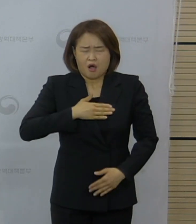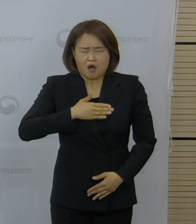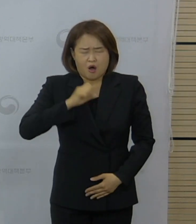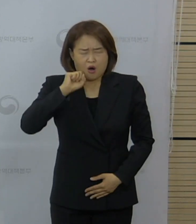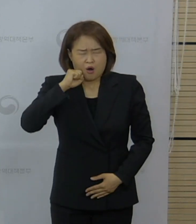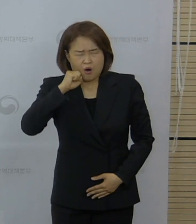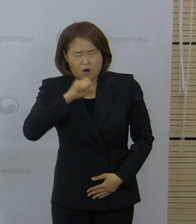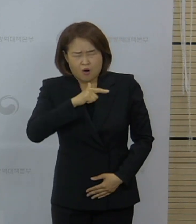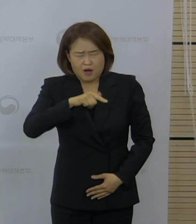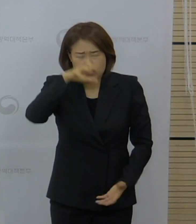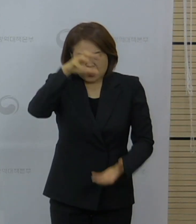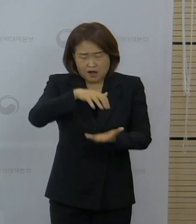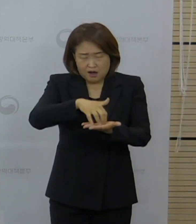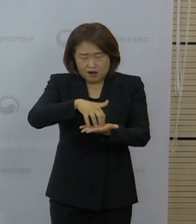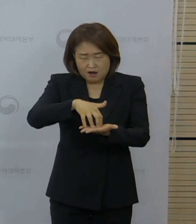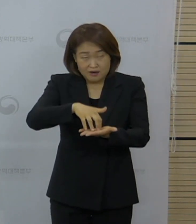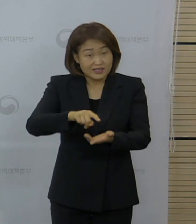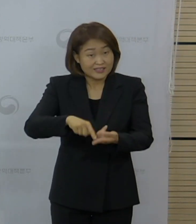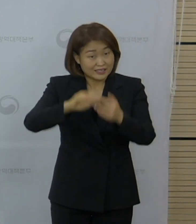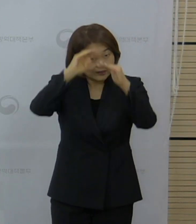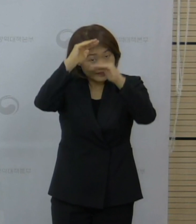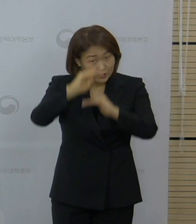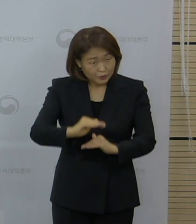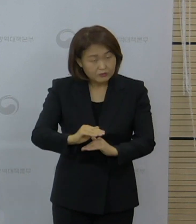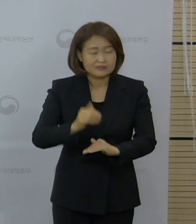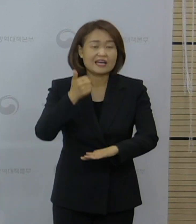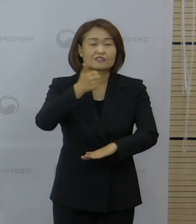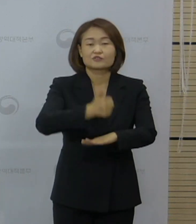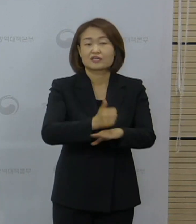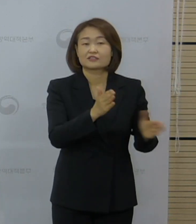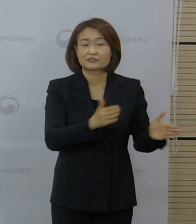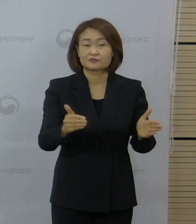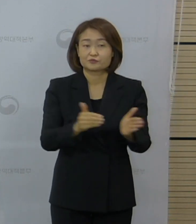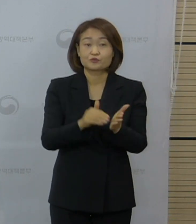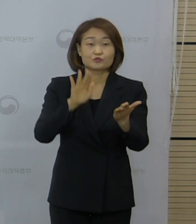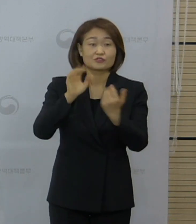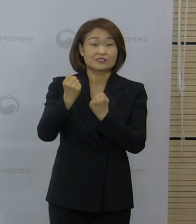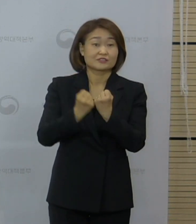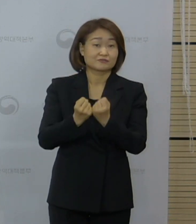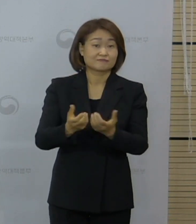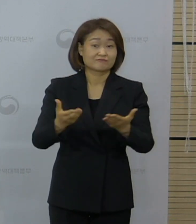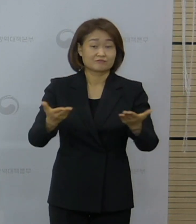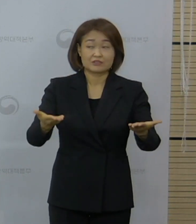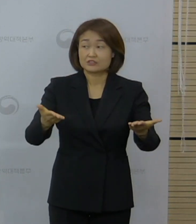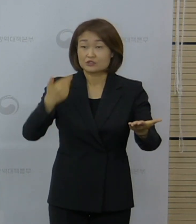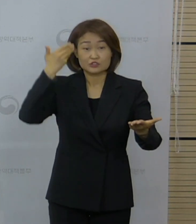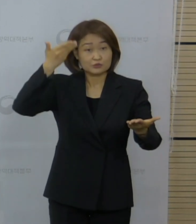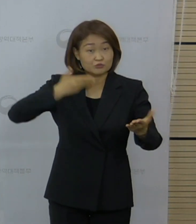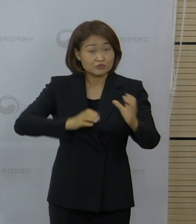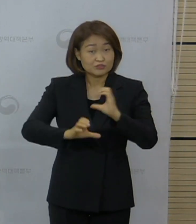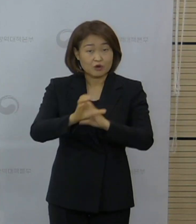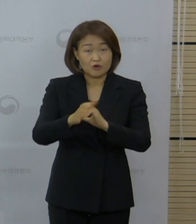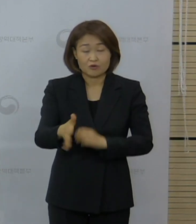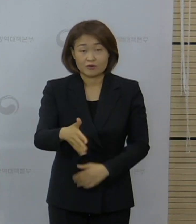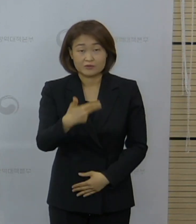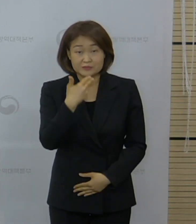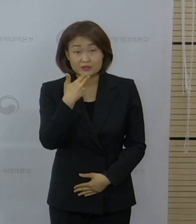저희가 정리해서 설명을 드리도록 하겠습니다. 추가 질문이 현재 더 없으셔서